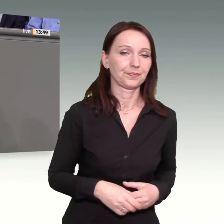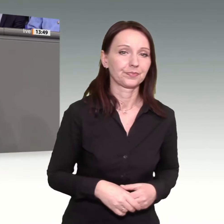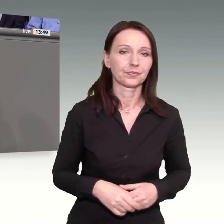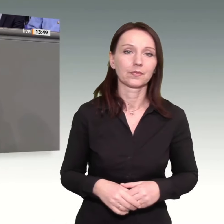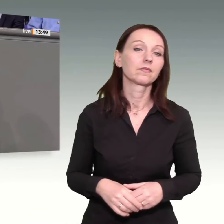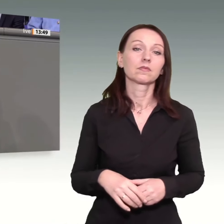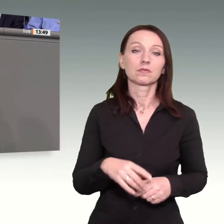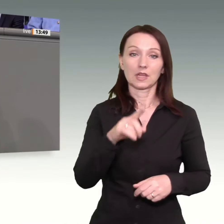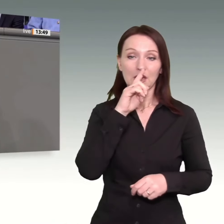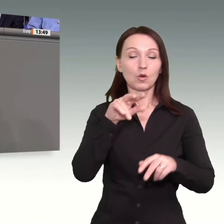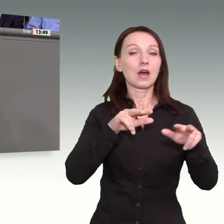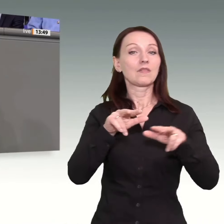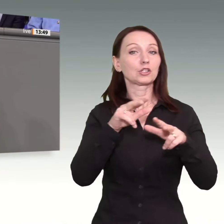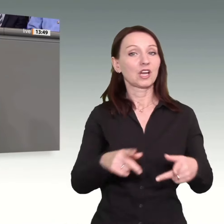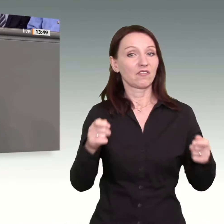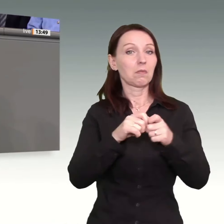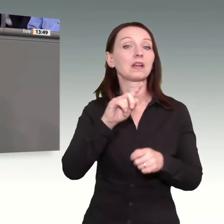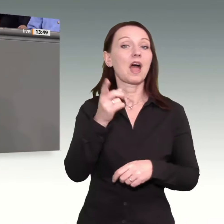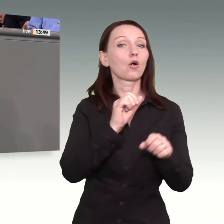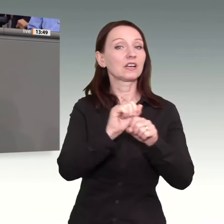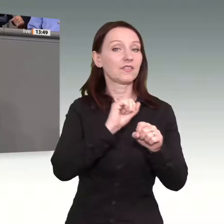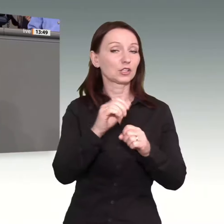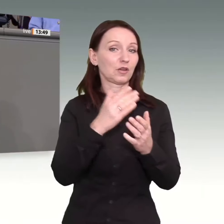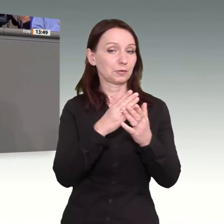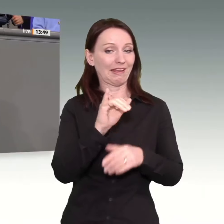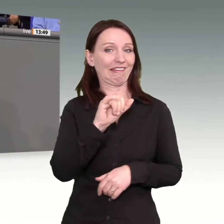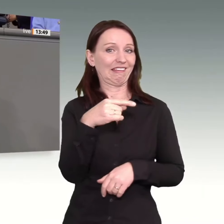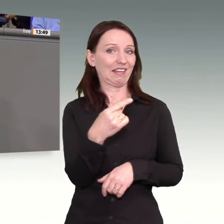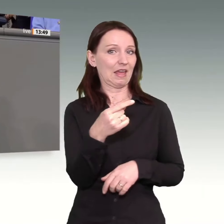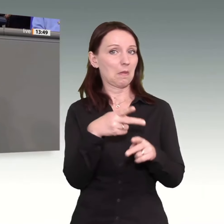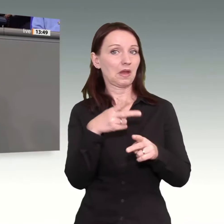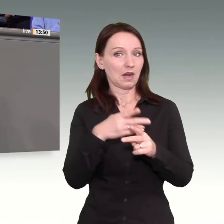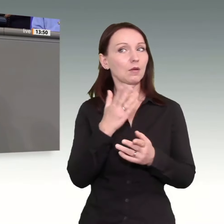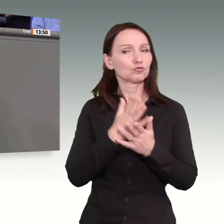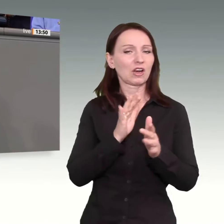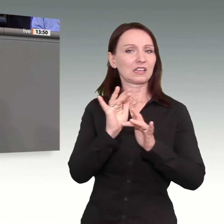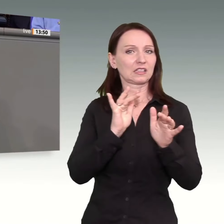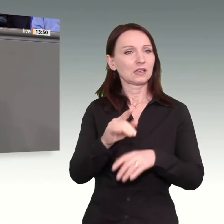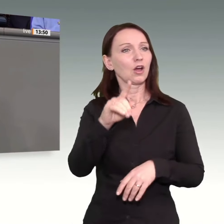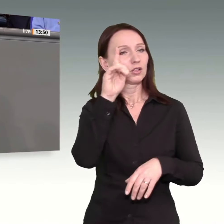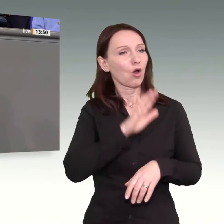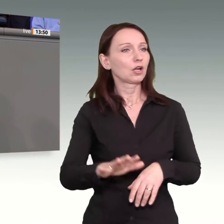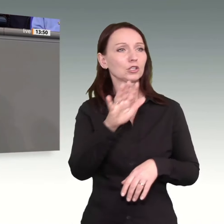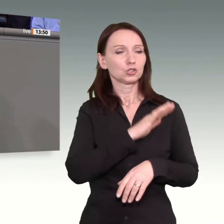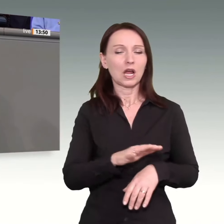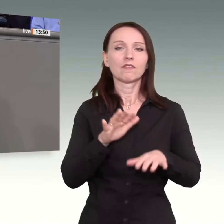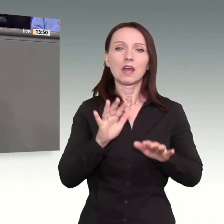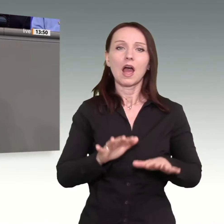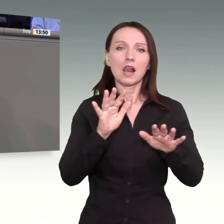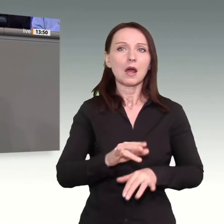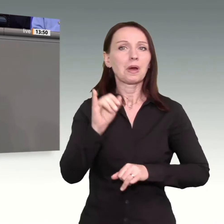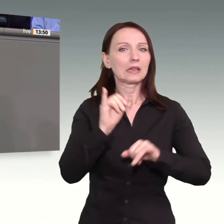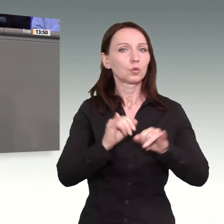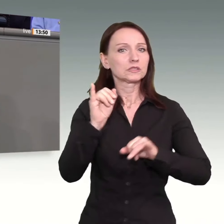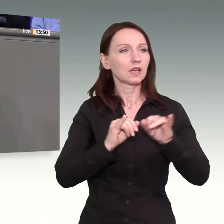Gewerkschaften wie die IG Metall kritisieren mittlerweile die schleichende Deindustrialisierung Deutschlands. Es ist kein Wunder, dass so